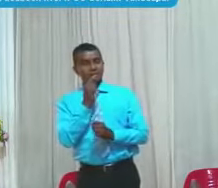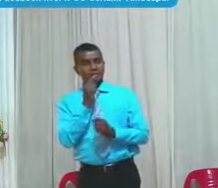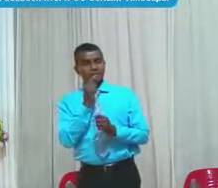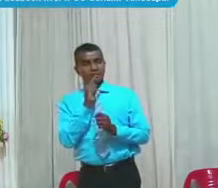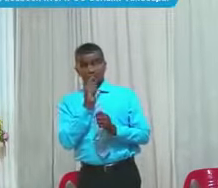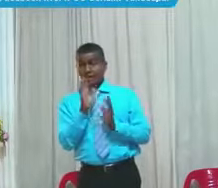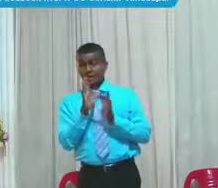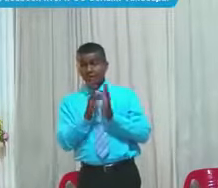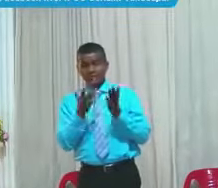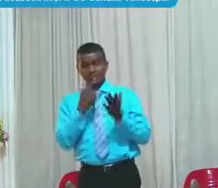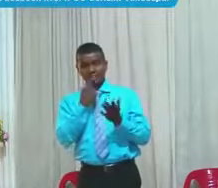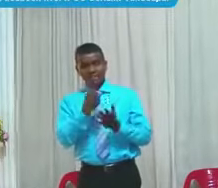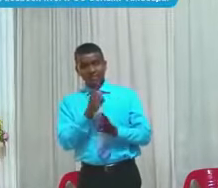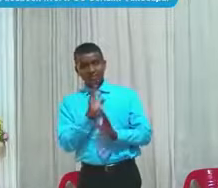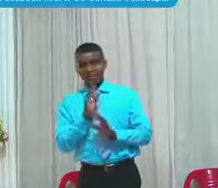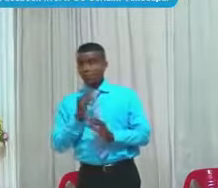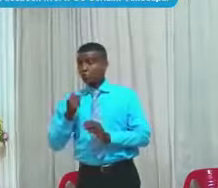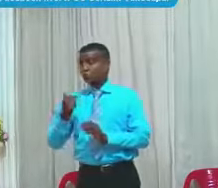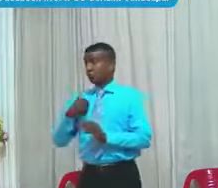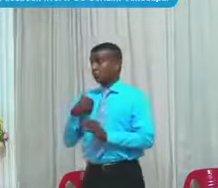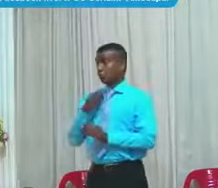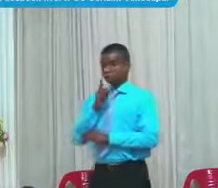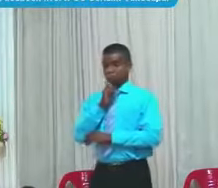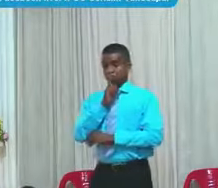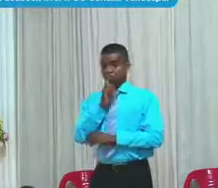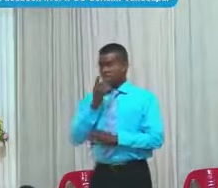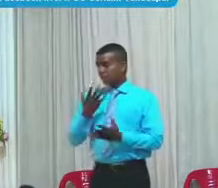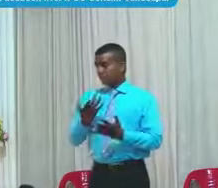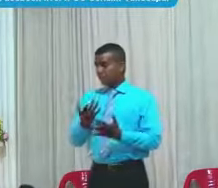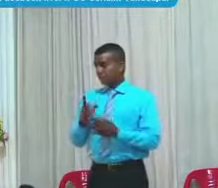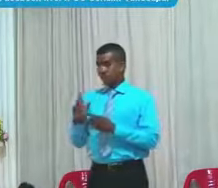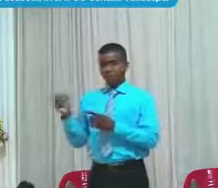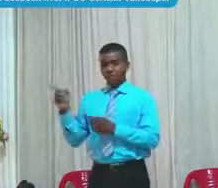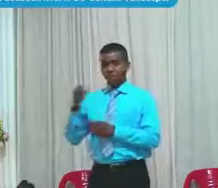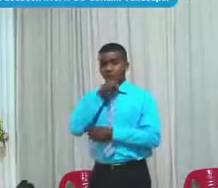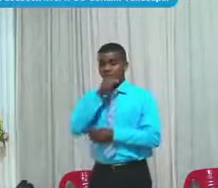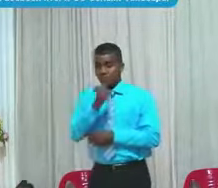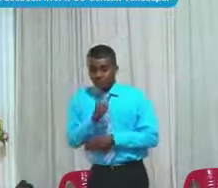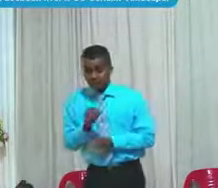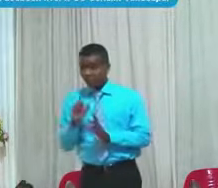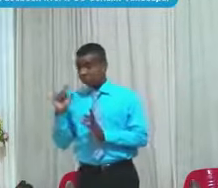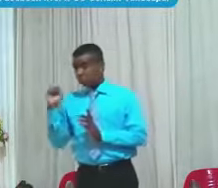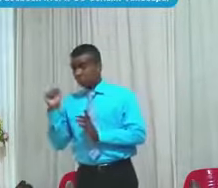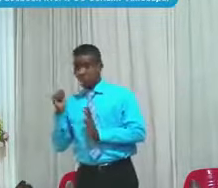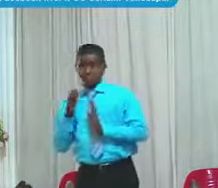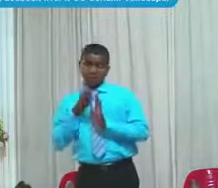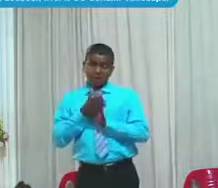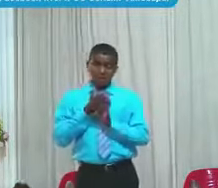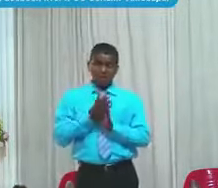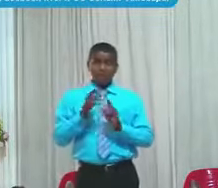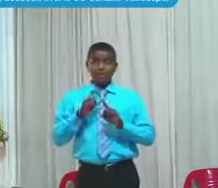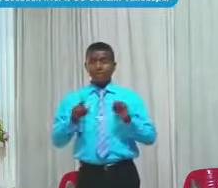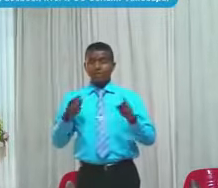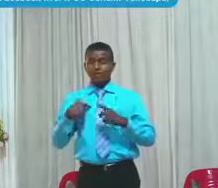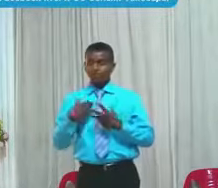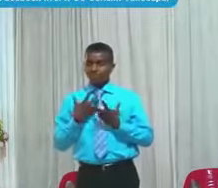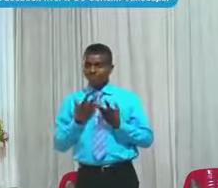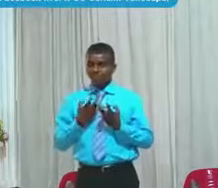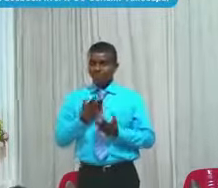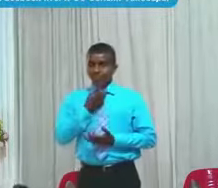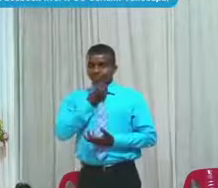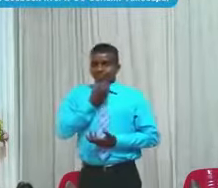Porque estaba dejando Que los ancianos La sabiduría Hablara Pero estoy Que me estallo No aguanto